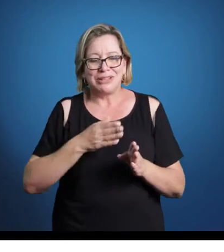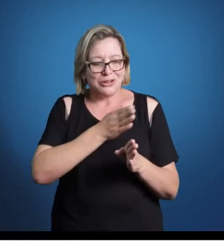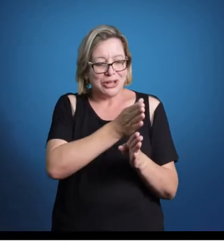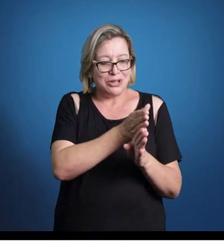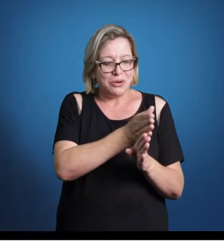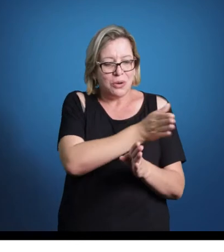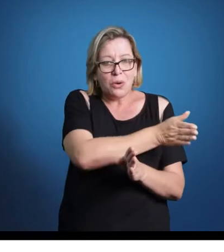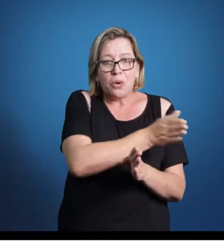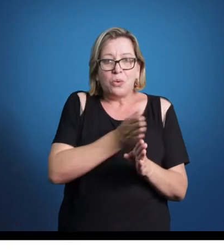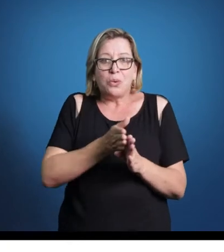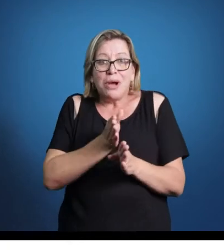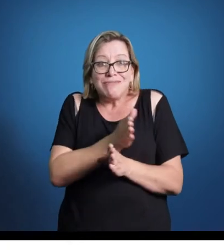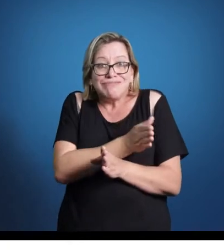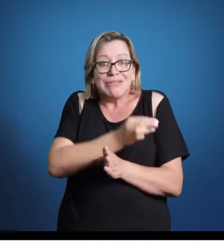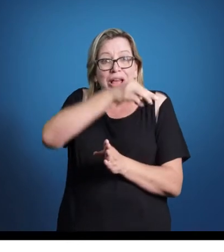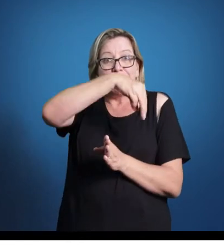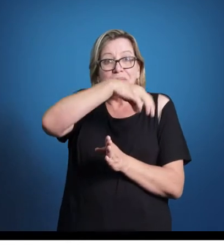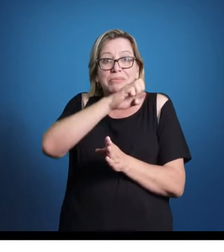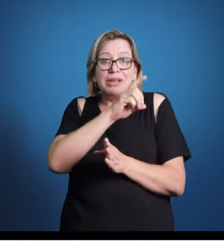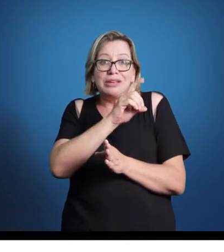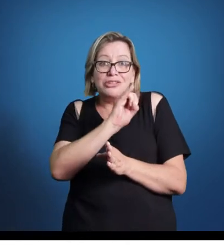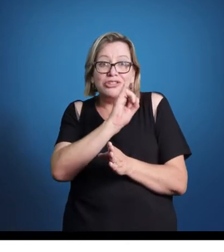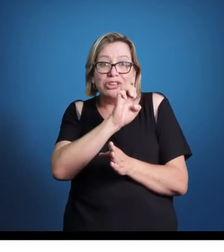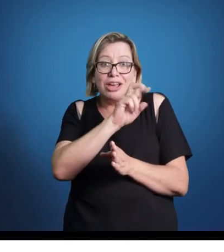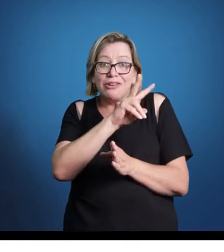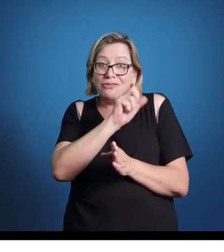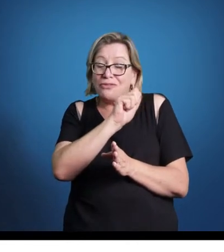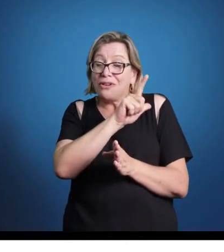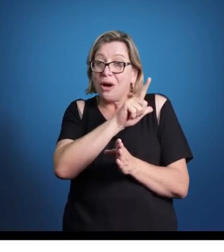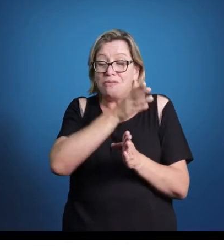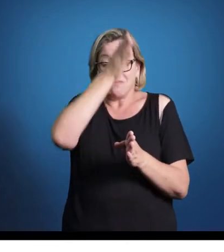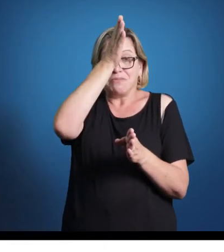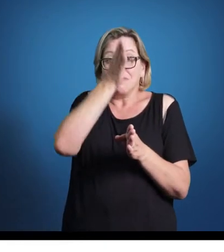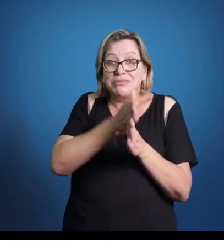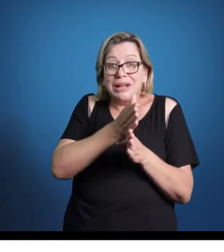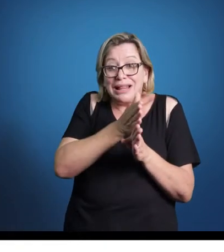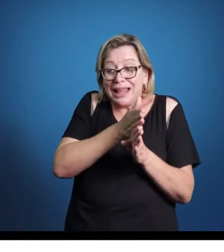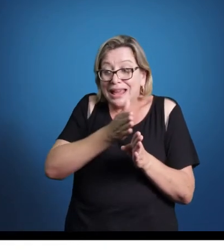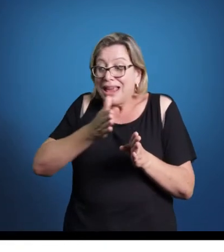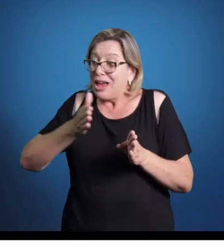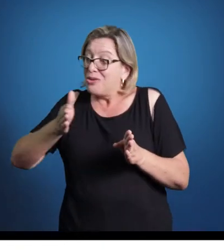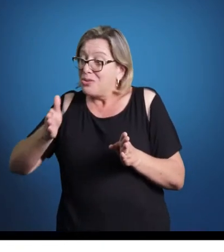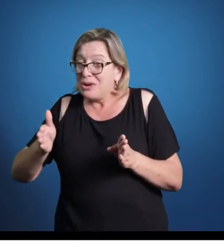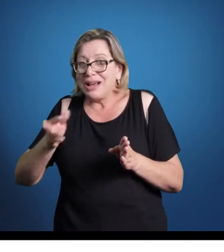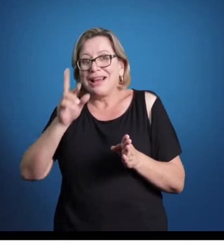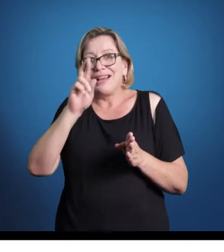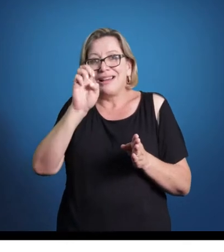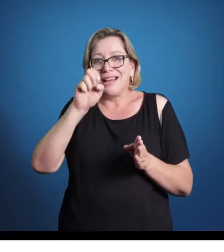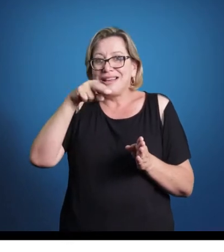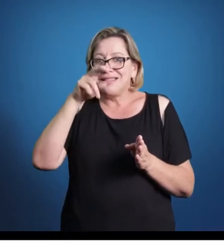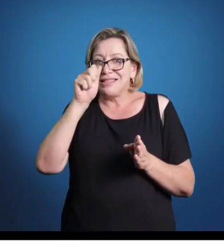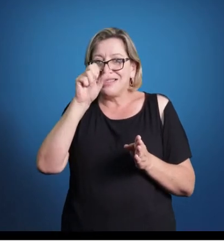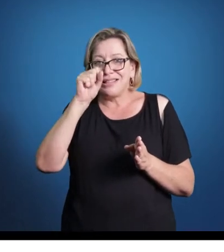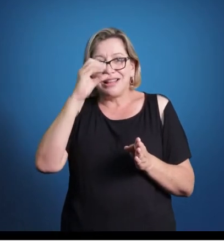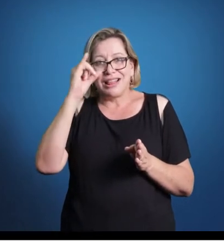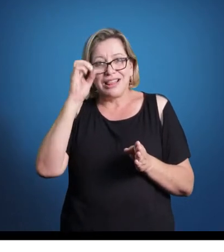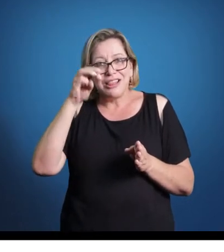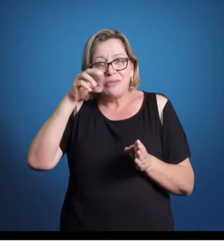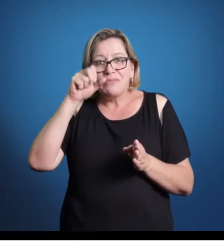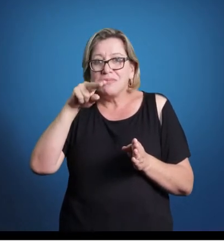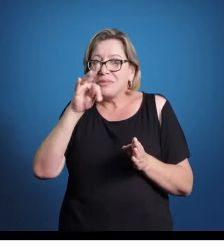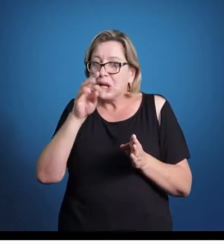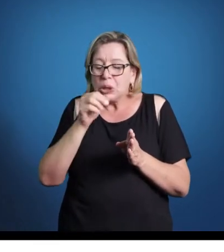medieval, não teria por que chamarmos aquilo de renascimento, ou da devida atenção, podia ser só uma continuação, uma espécie de final.